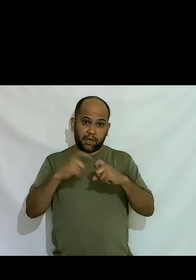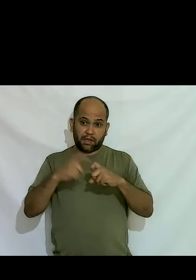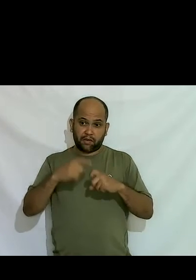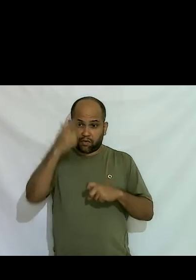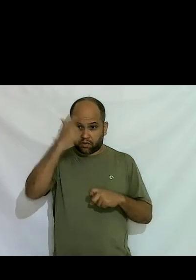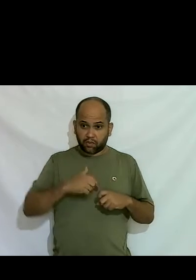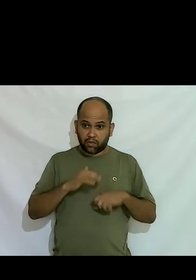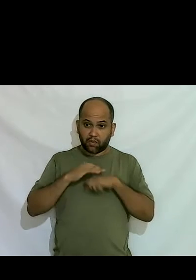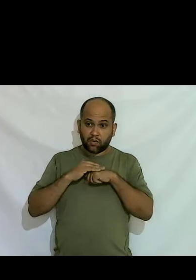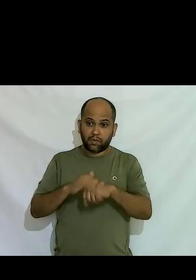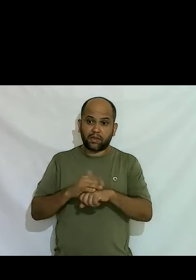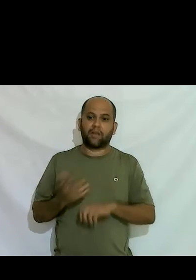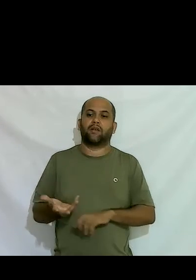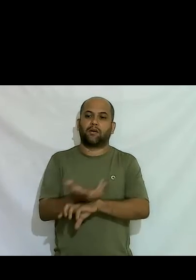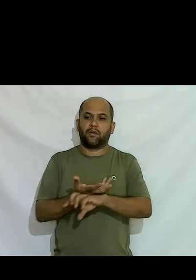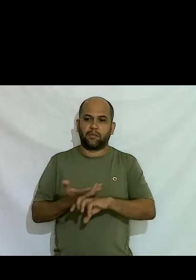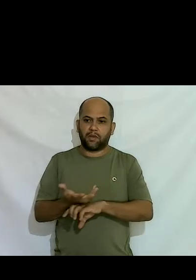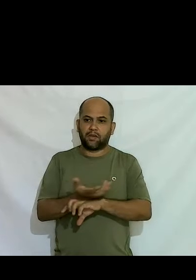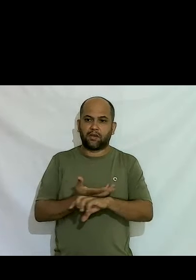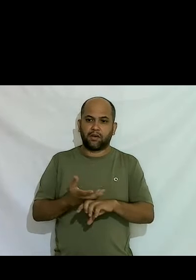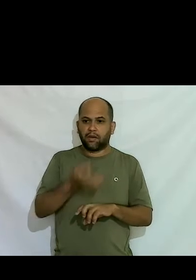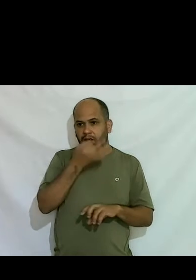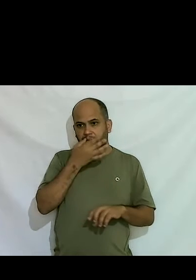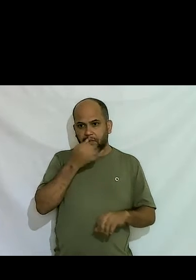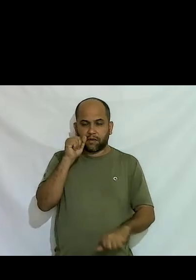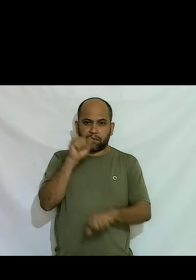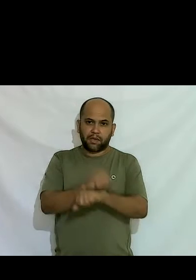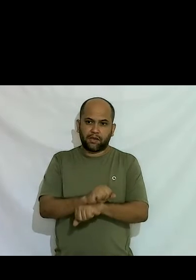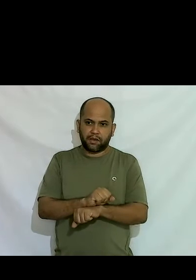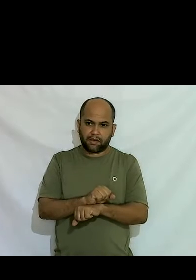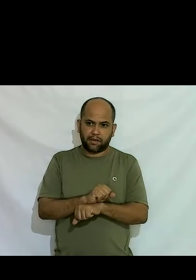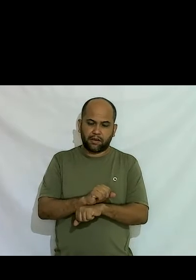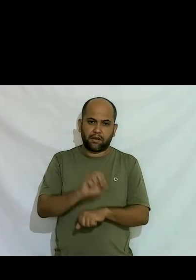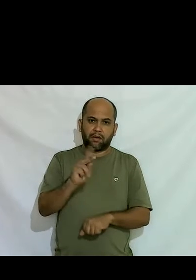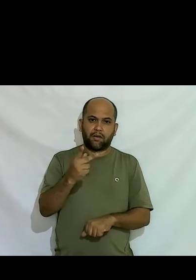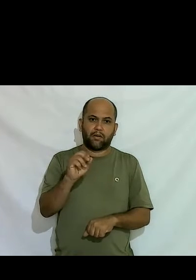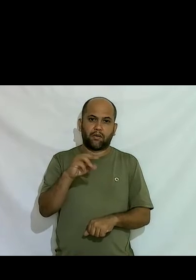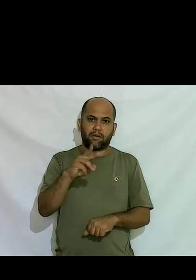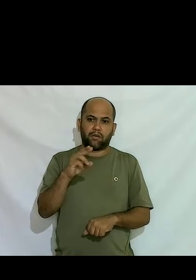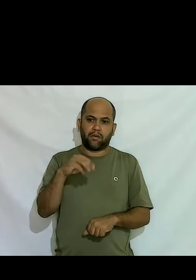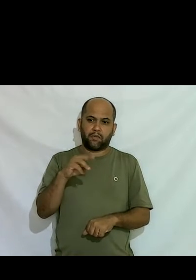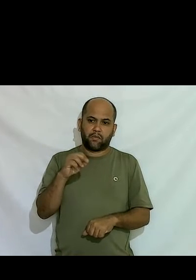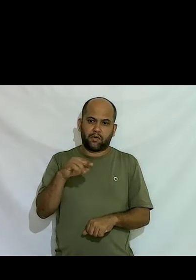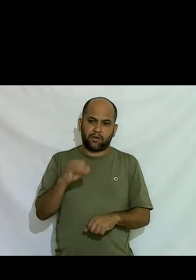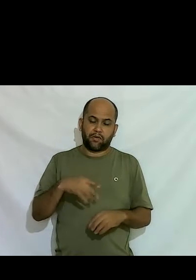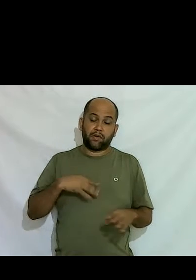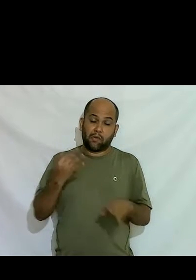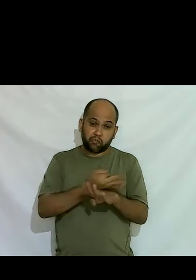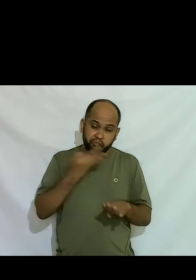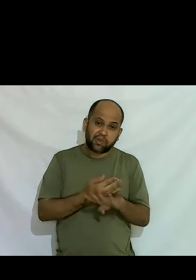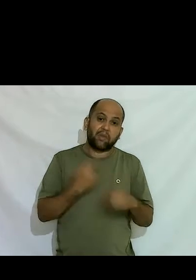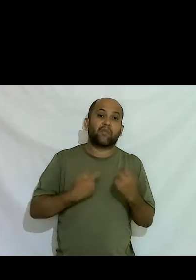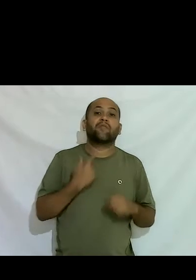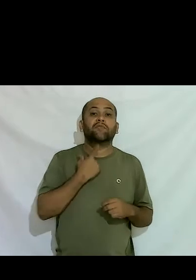começaram a me convencer a parar de me hormonizar e eu resistia porque eu queria muito